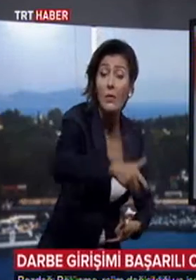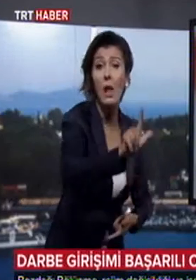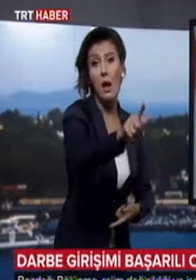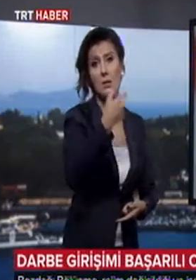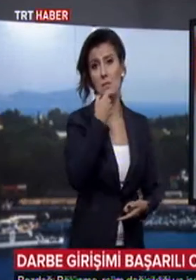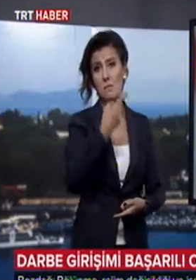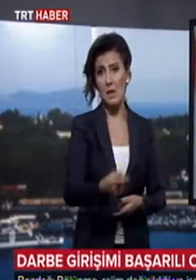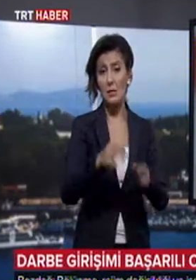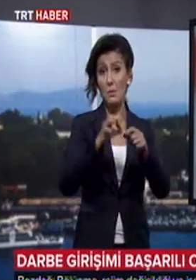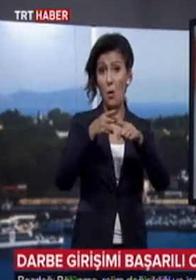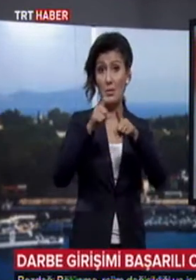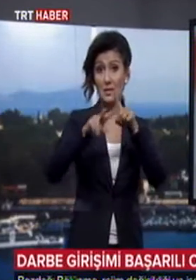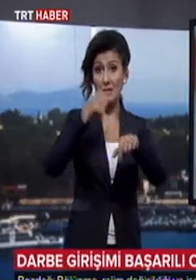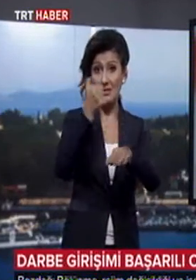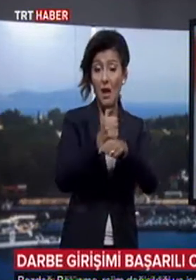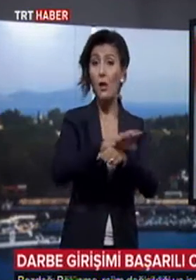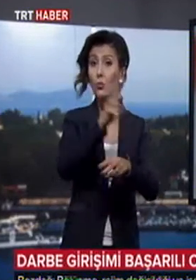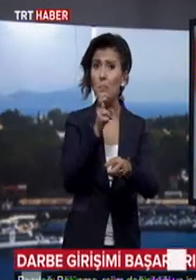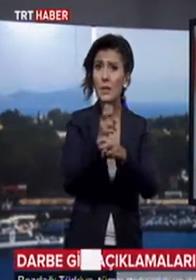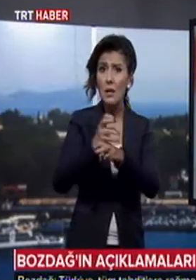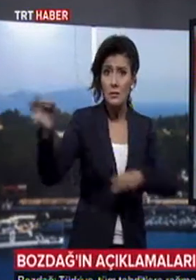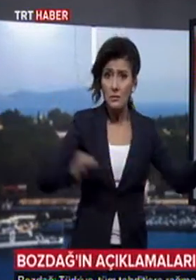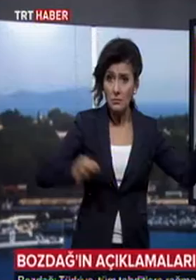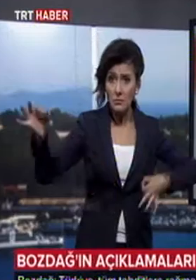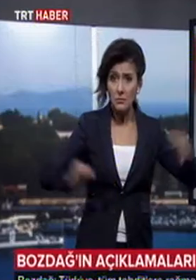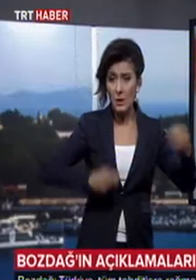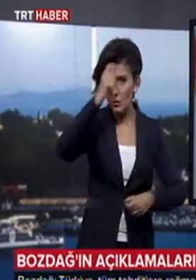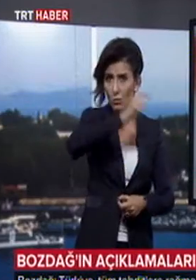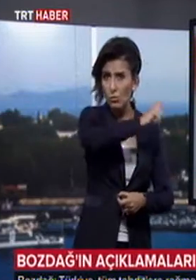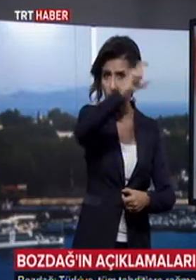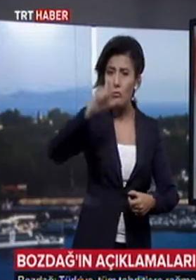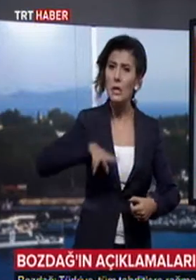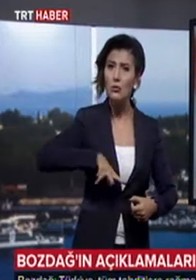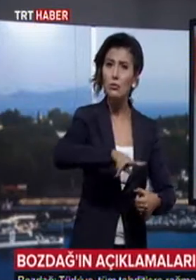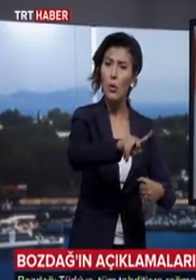Bozdağ, tüm tehditlere rağmen Türkiye'nin yoluna güçlenerek devam edeceğini belirtti.